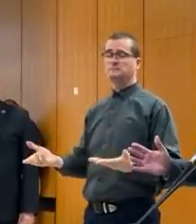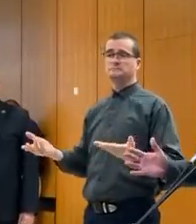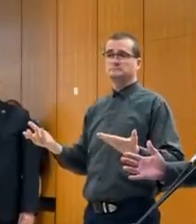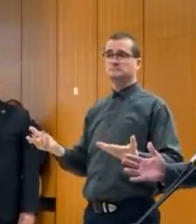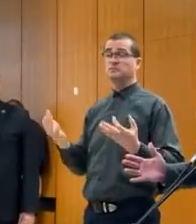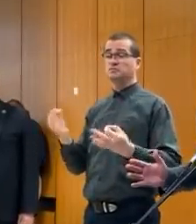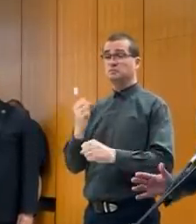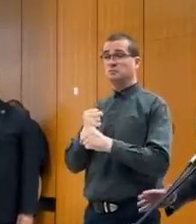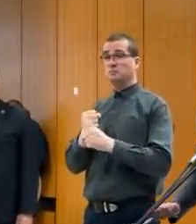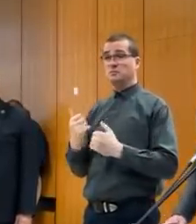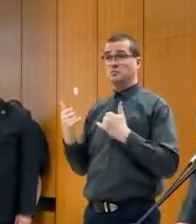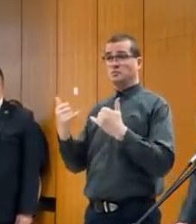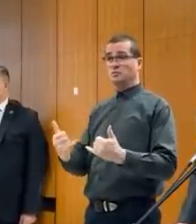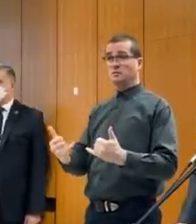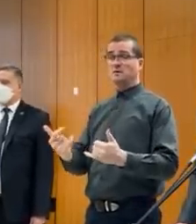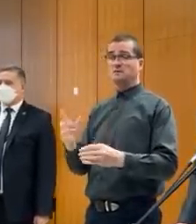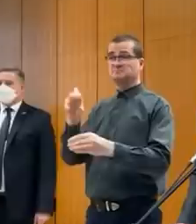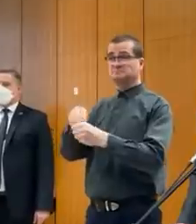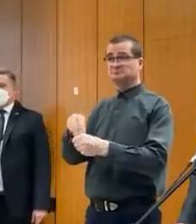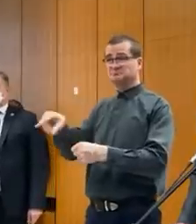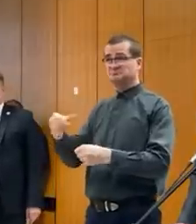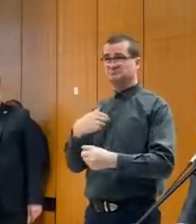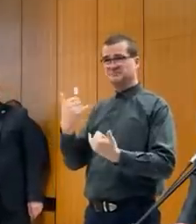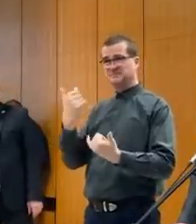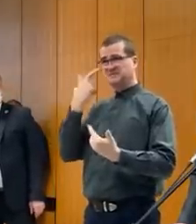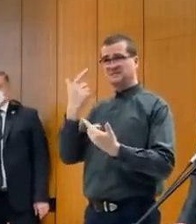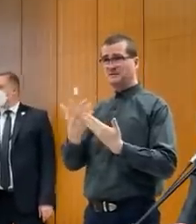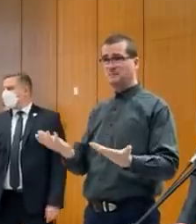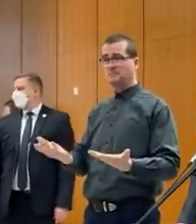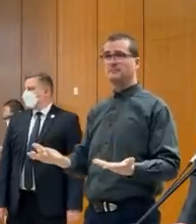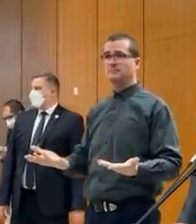A či pracoval do dnes v nejakých zložkách, to ja neviem.